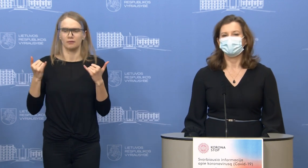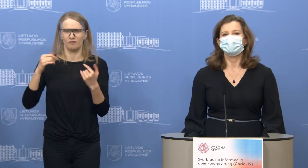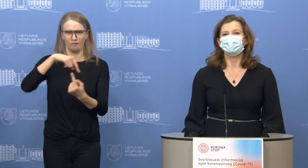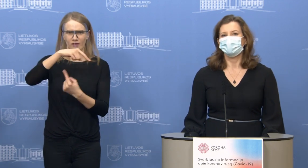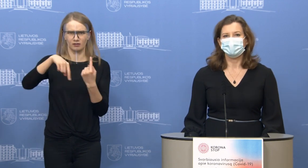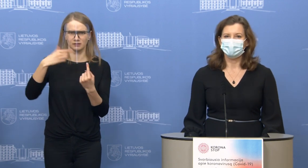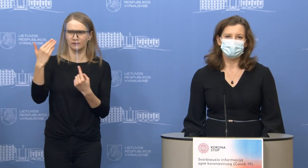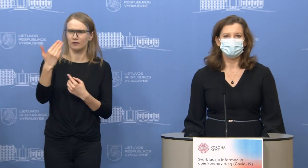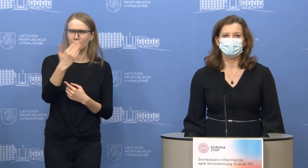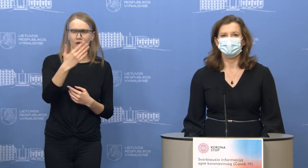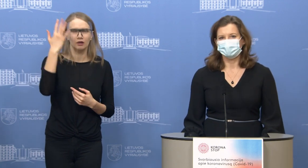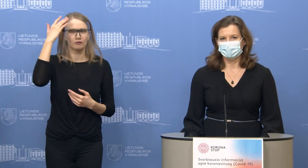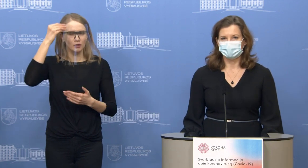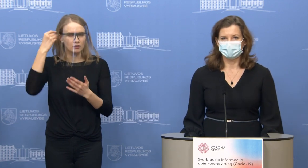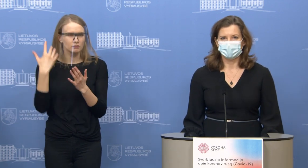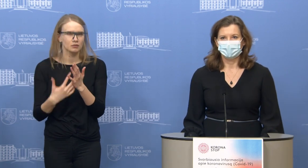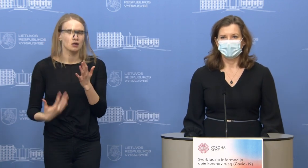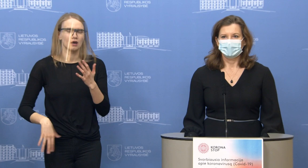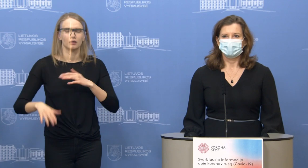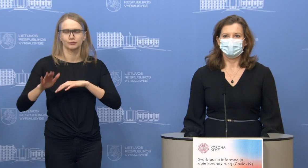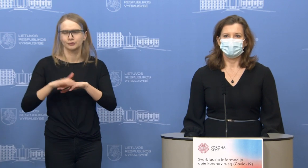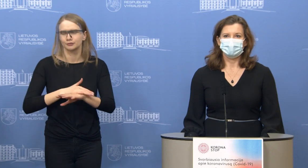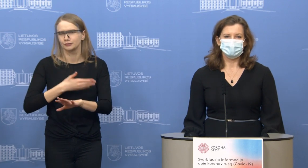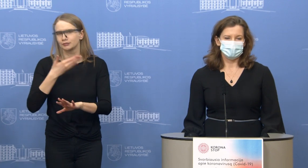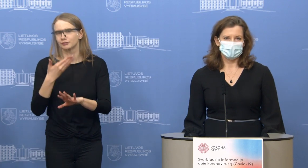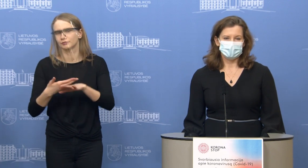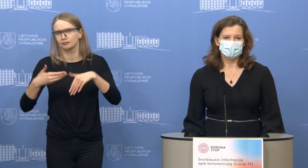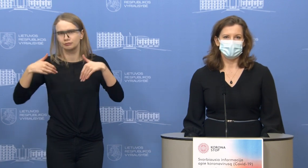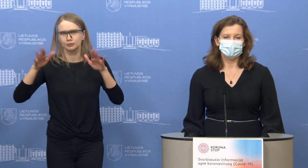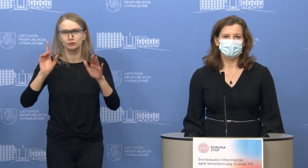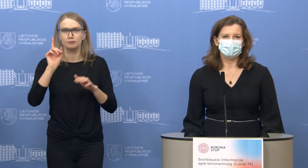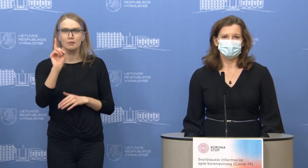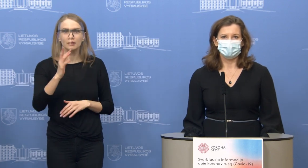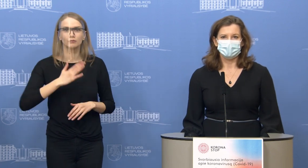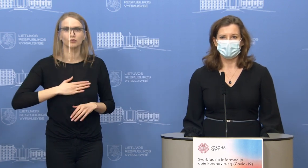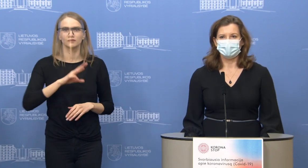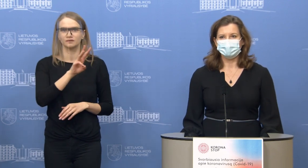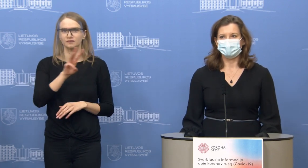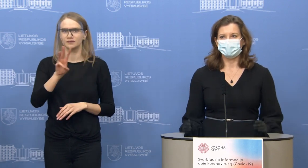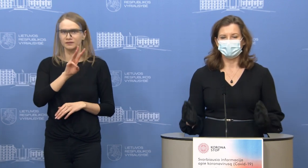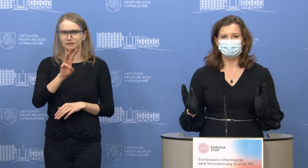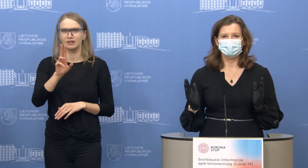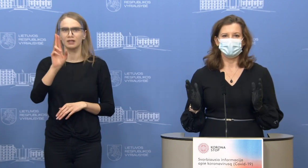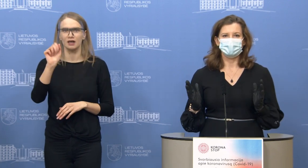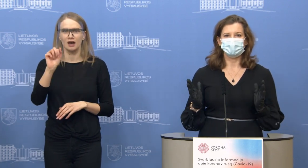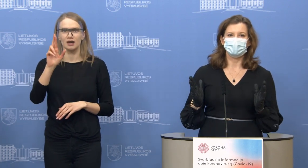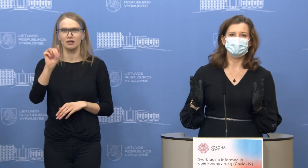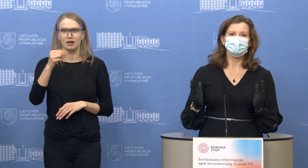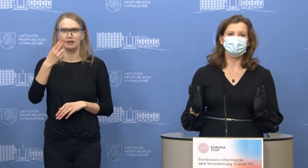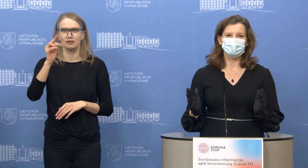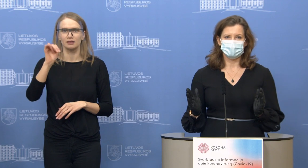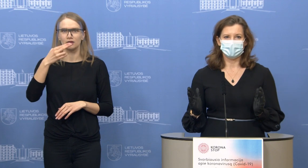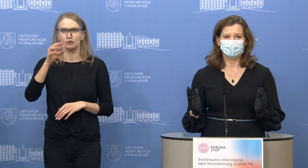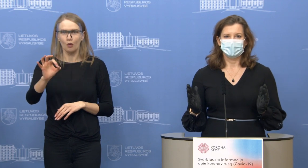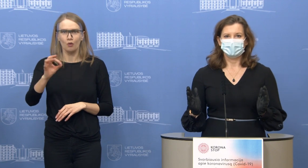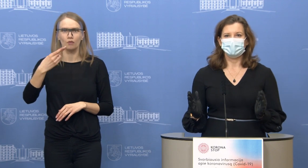kad tai yra labai brangu ir labai sudėtinga. Ir mūsų svetainė internete karantino nėra, mes taip pat net ir įdėjome tokią